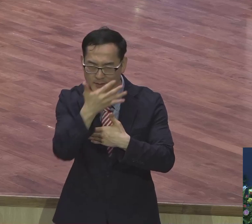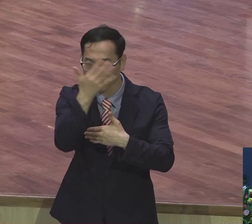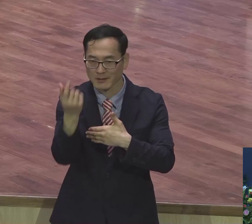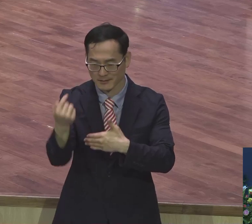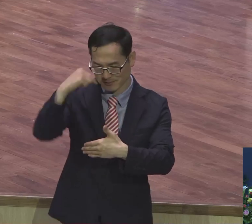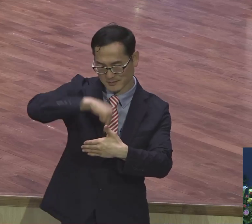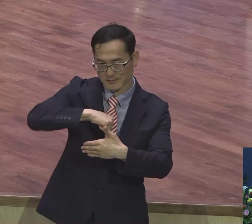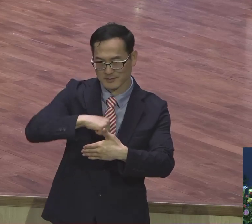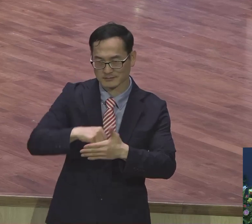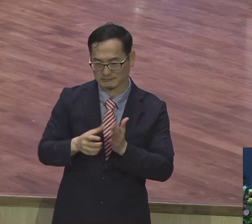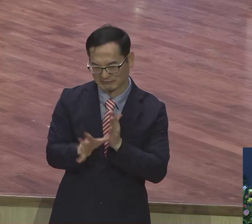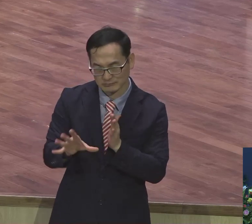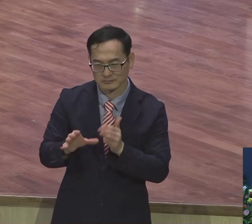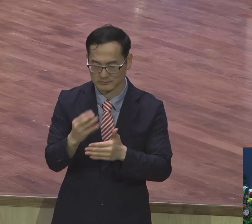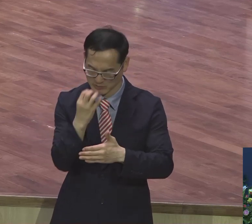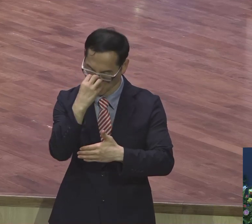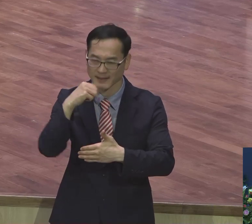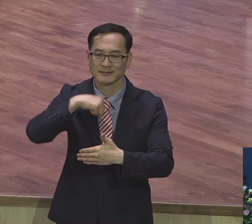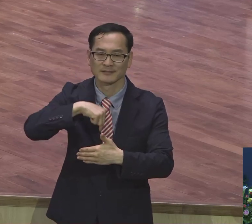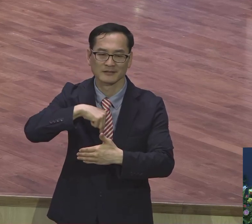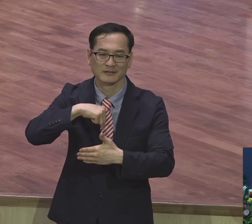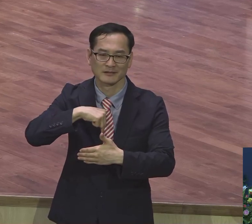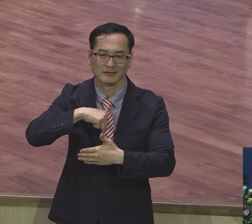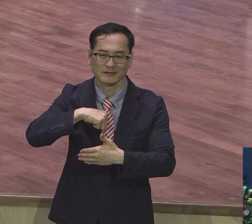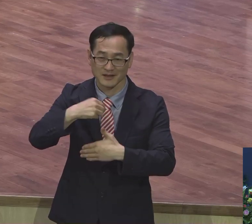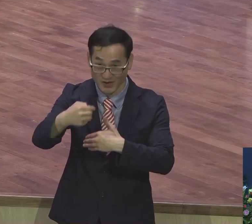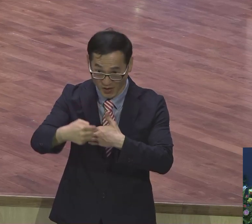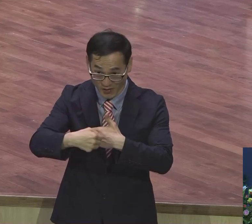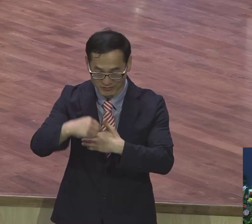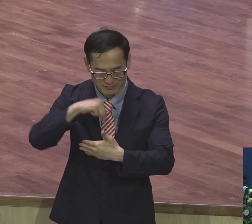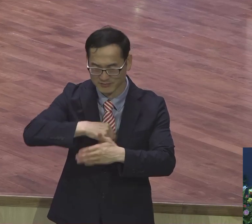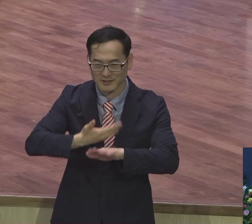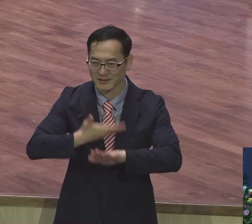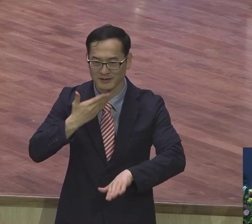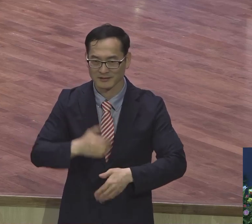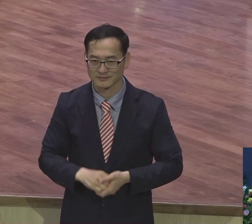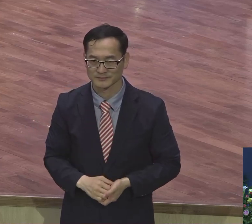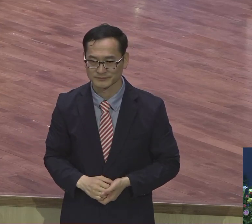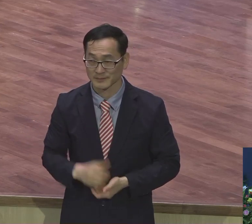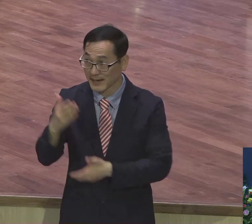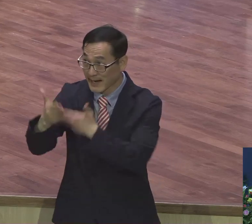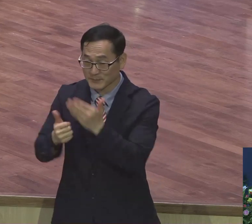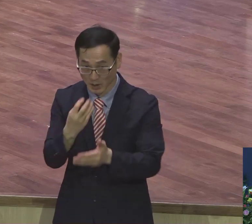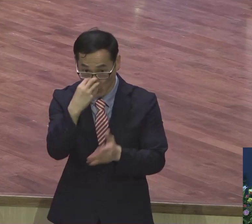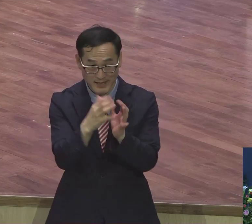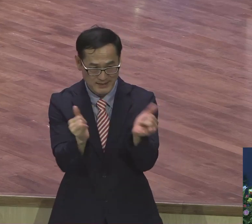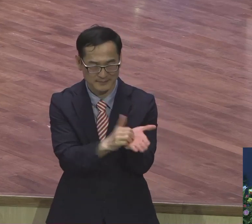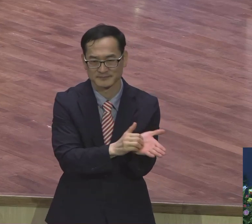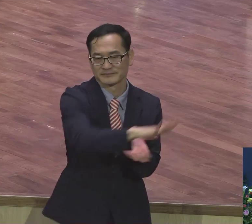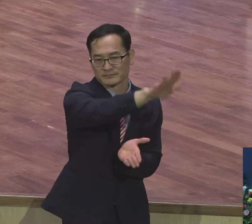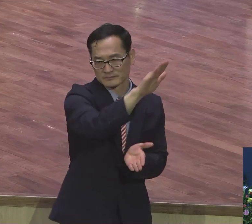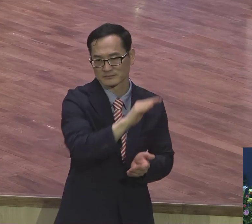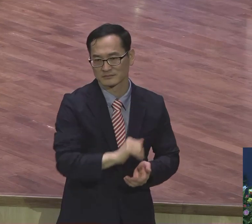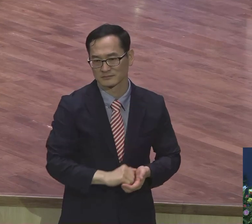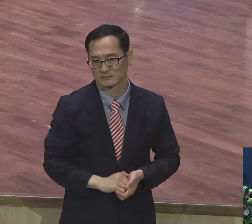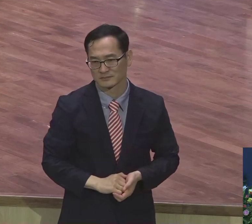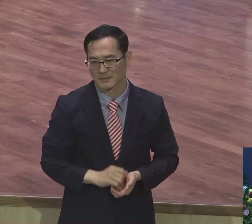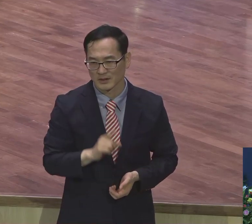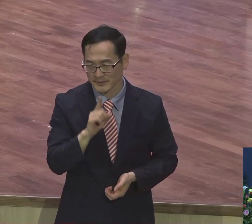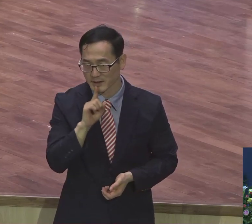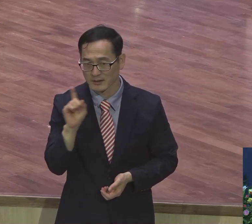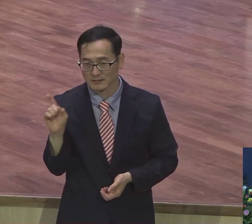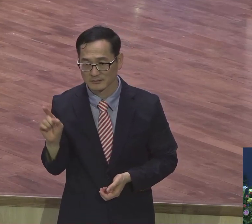마음이 강팍하고 교만합니다. 하나님은 교만한 사람을 물리친다고 그랬어요. 사실은요. 살인해가지고